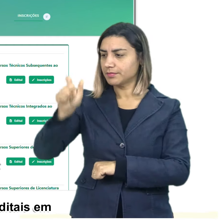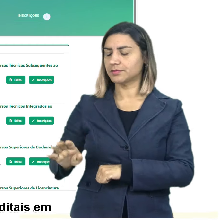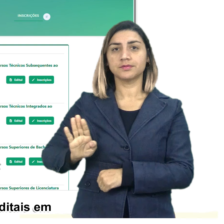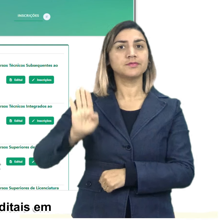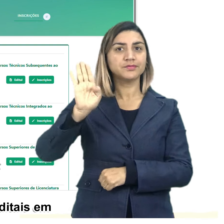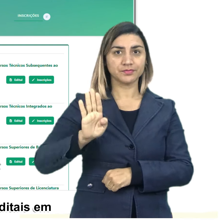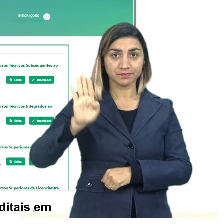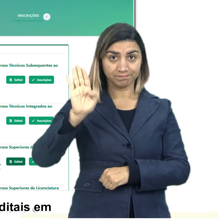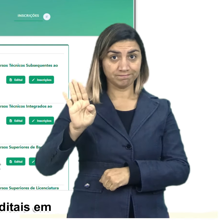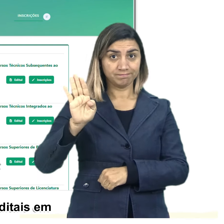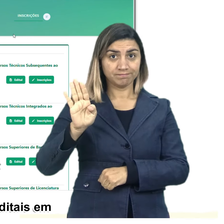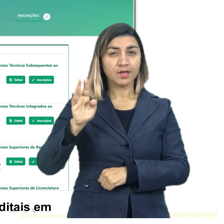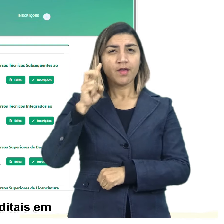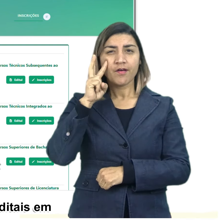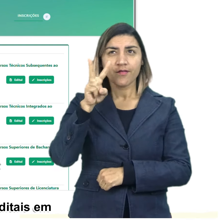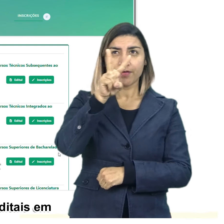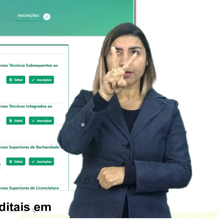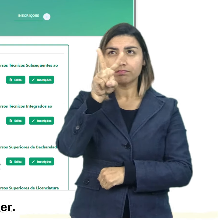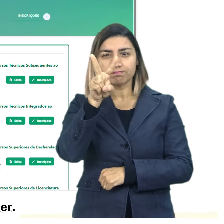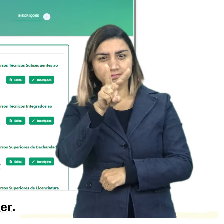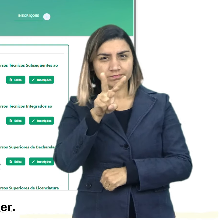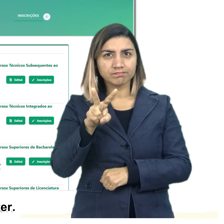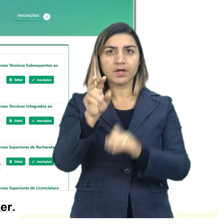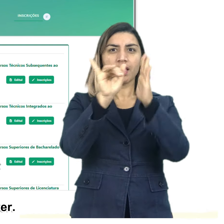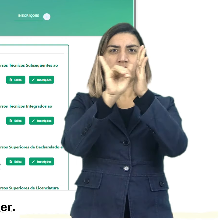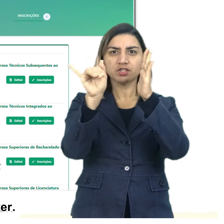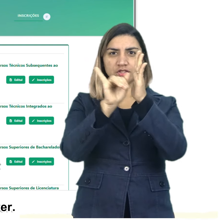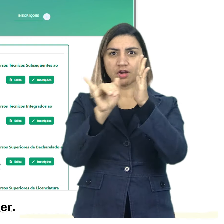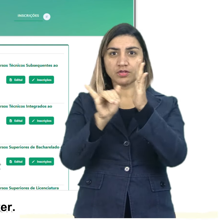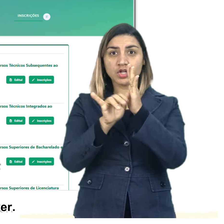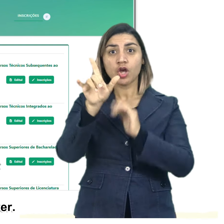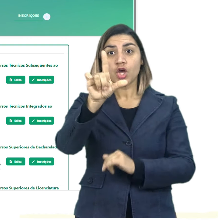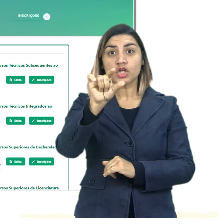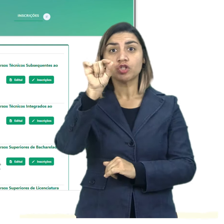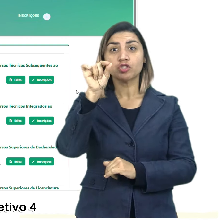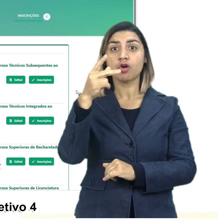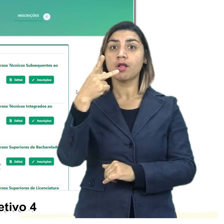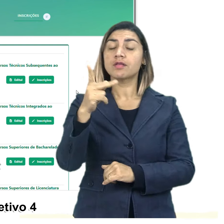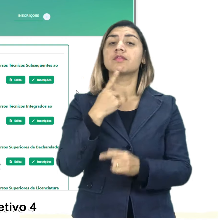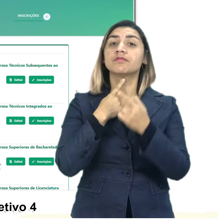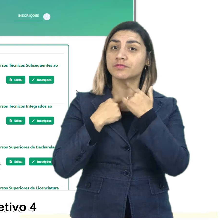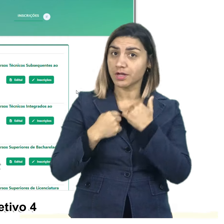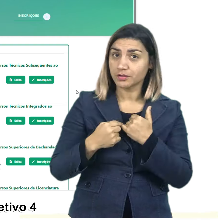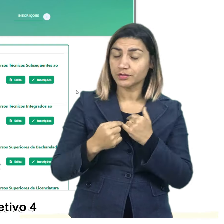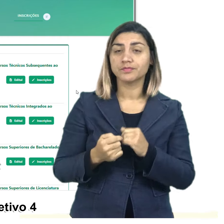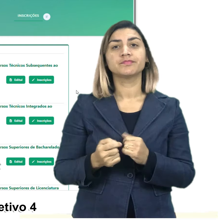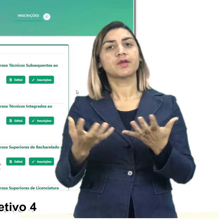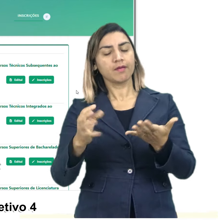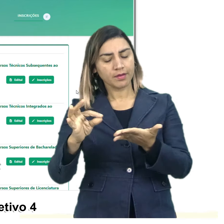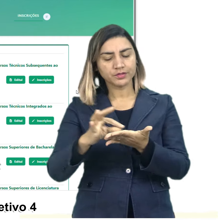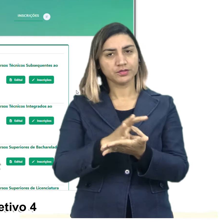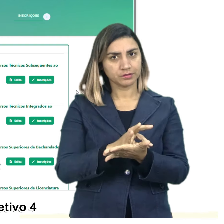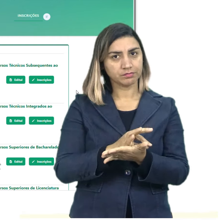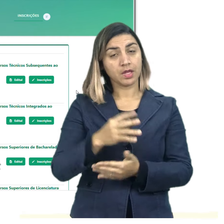você deverá selecionar um dos editais em que você deseja se inscrever. Nós temos neste processo